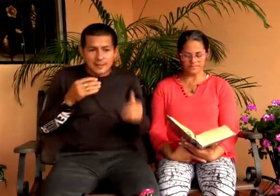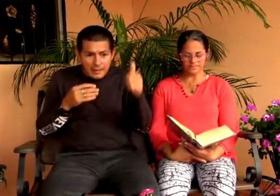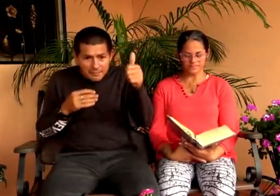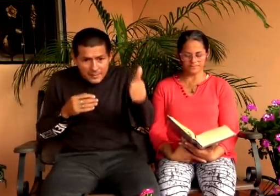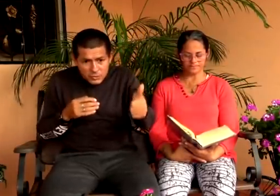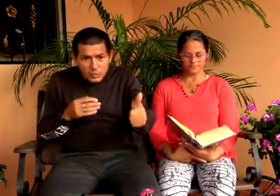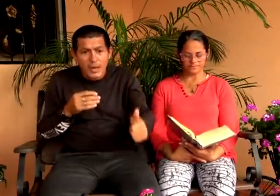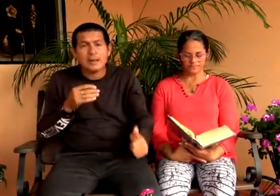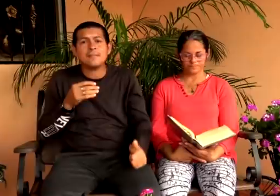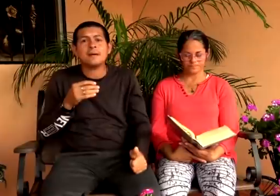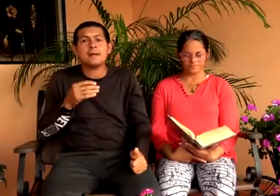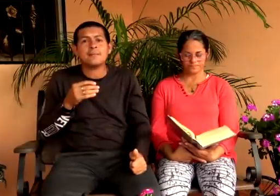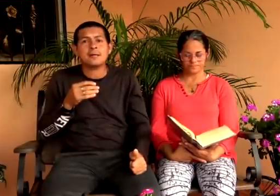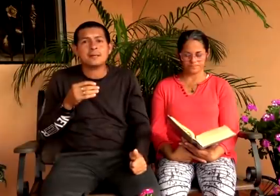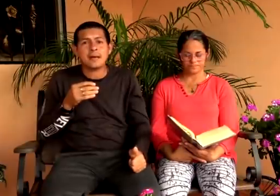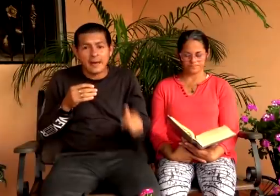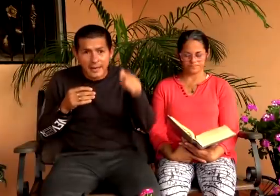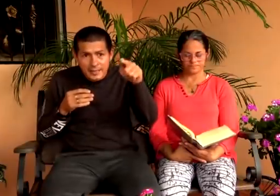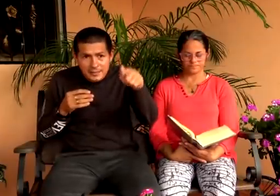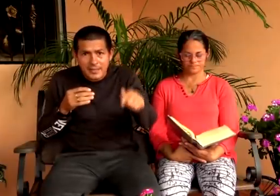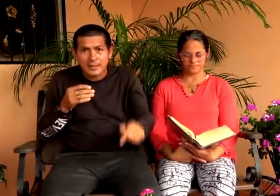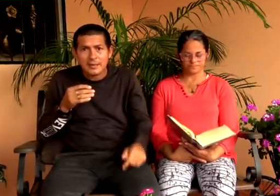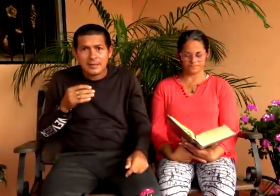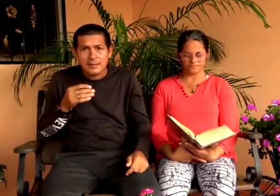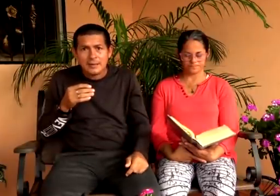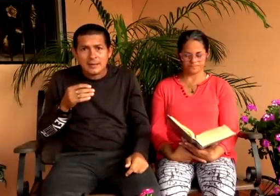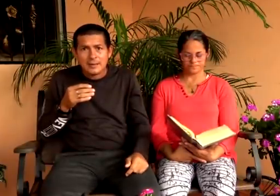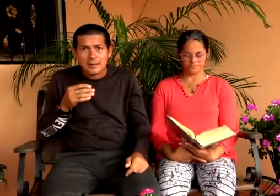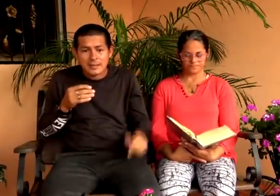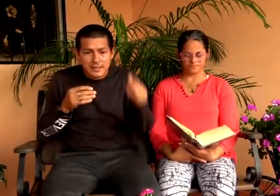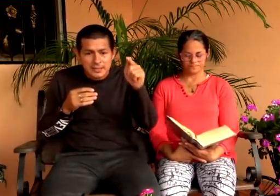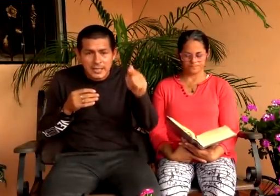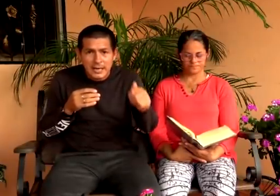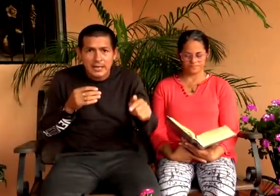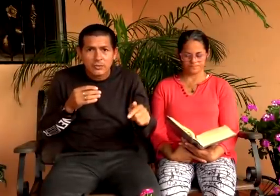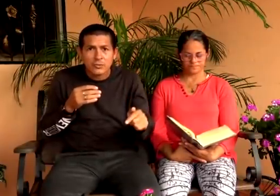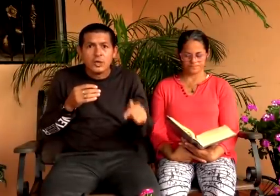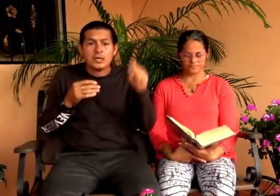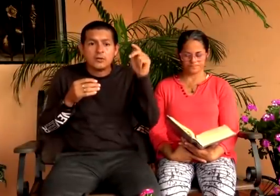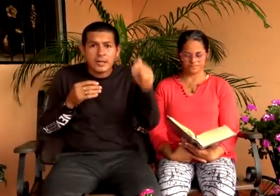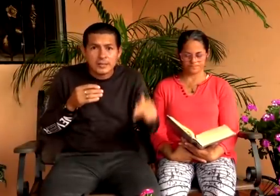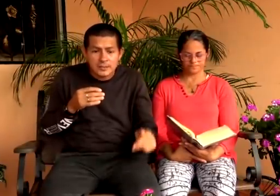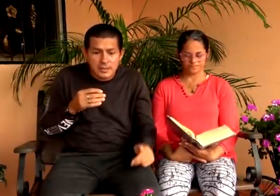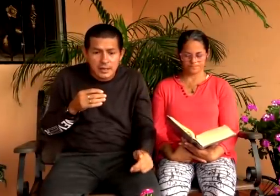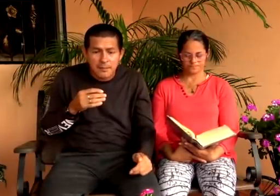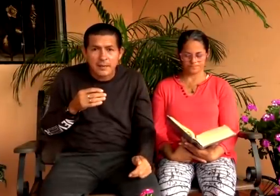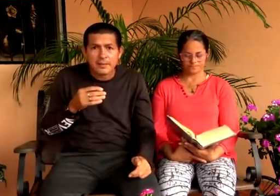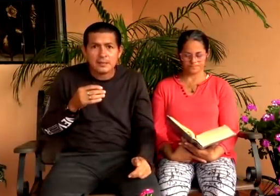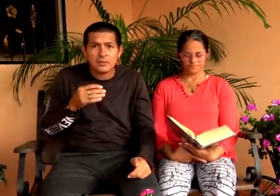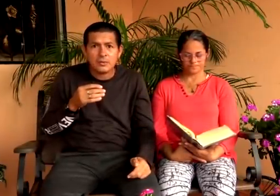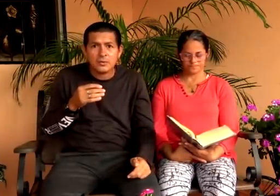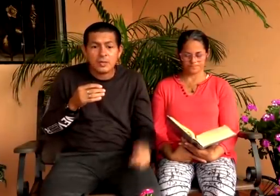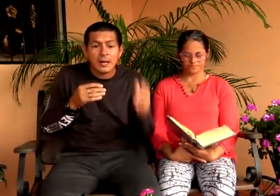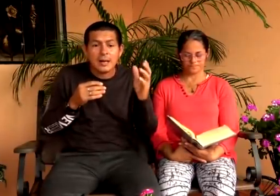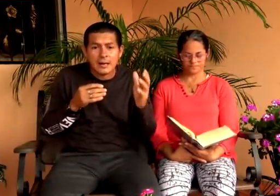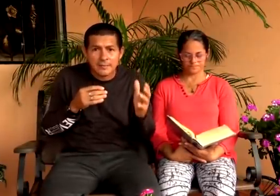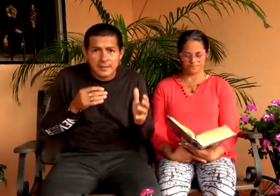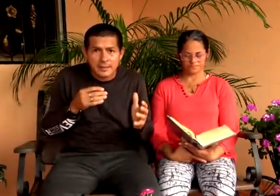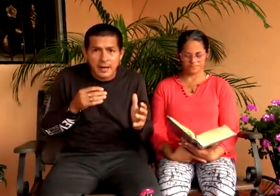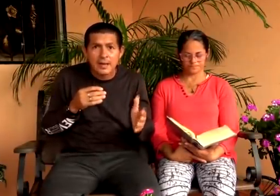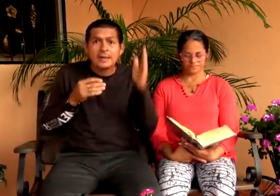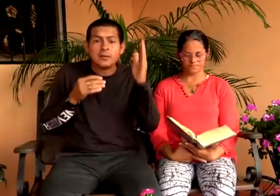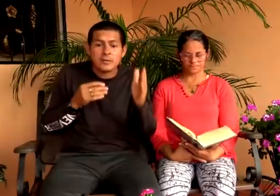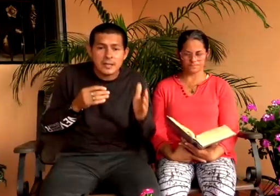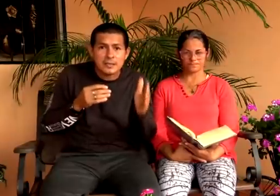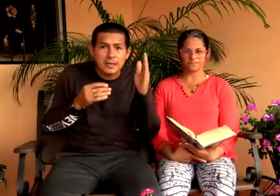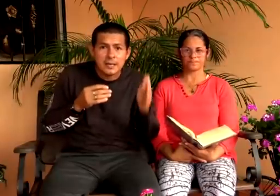salva su alma de la muerte a ese que está cegado que no quiere aceptar la palabra de Dios la